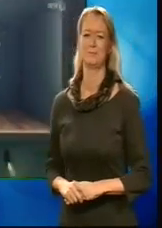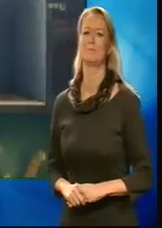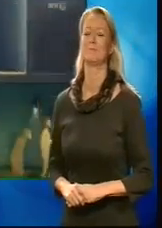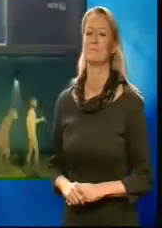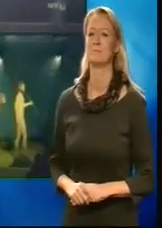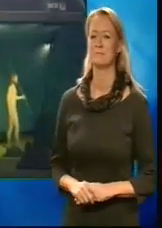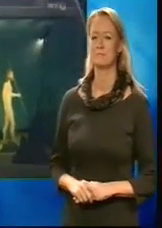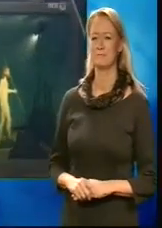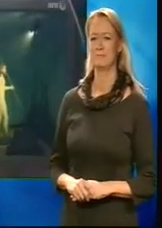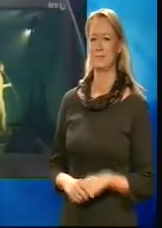Teksting Nicolai Winther Teksting av Nicolai